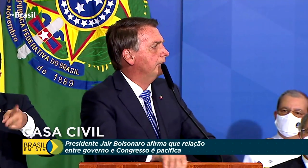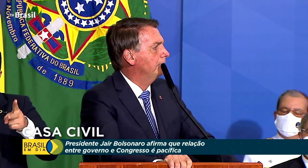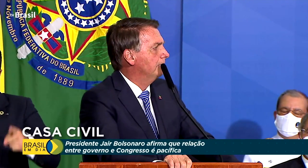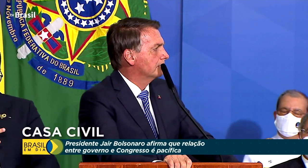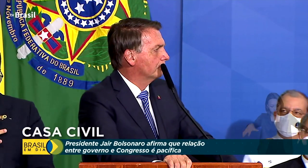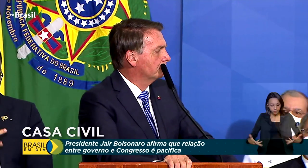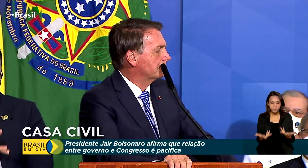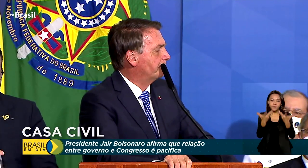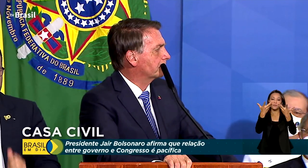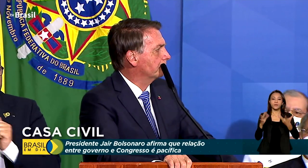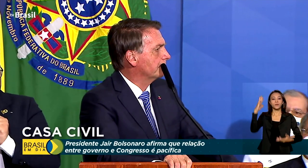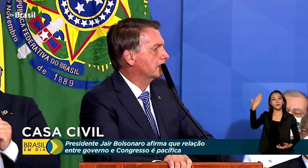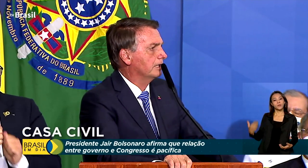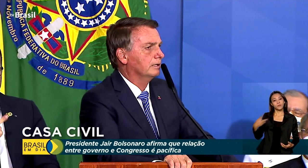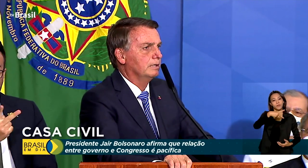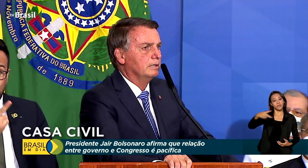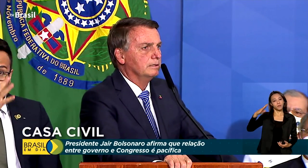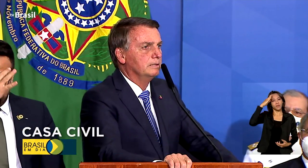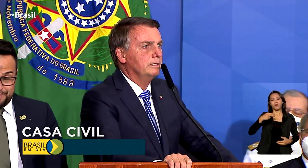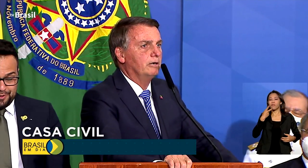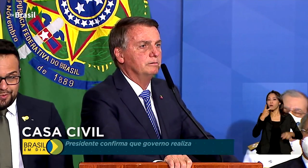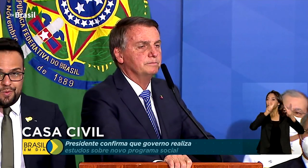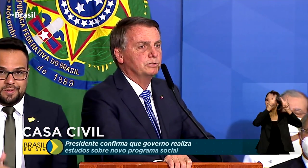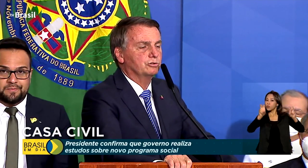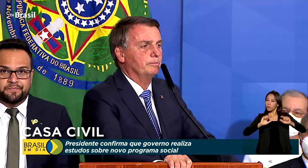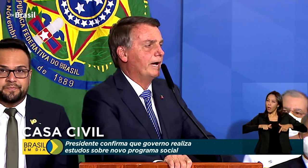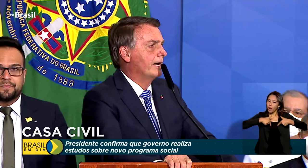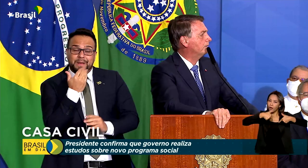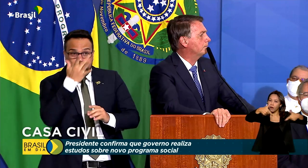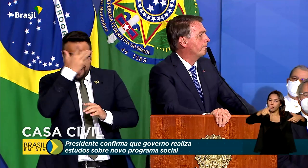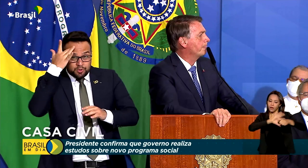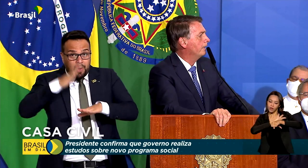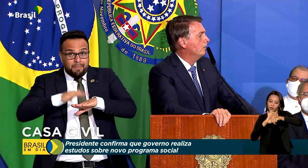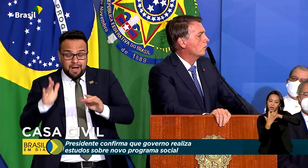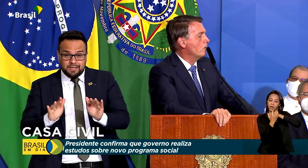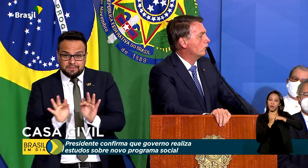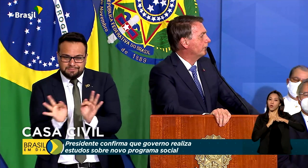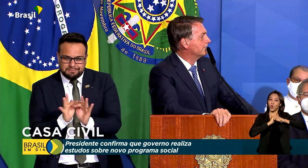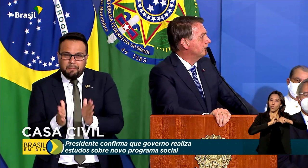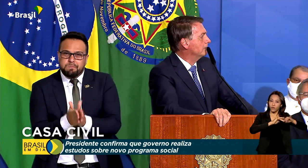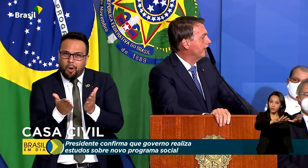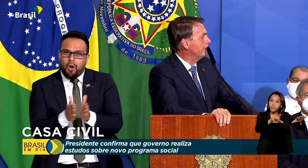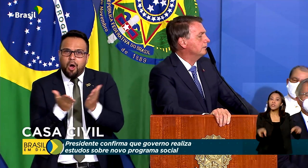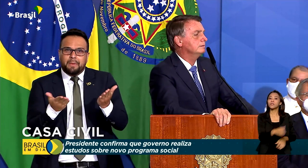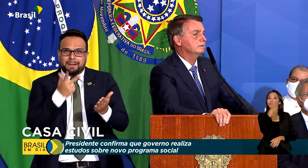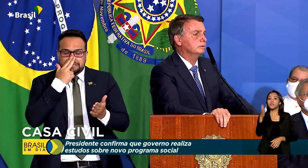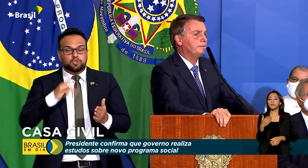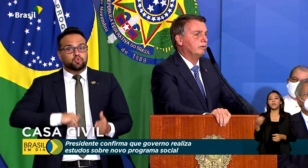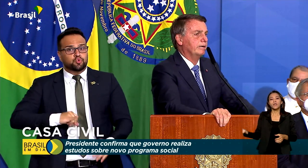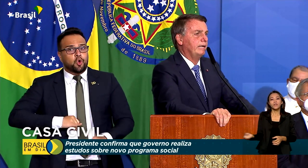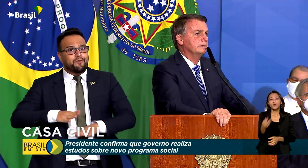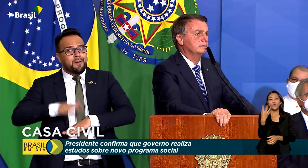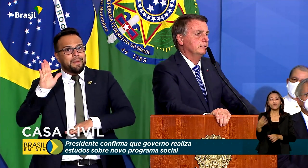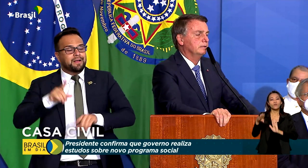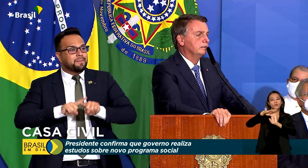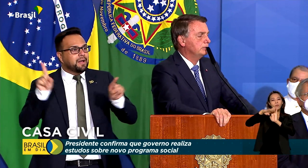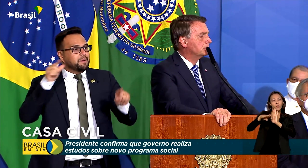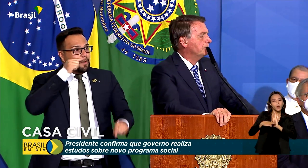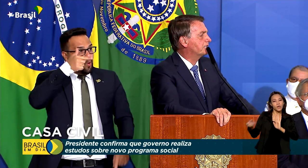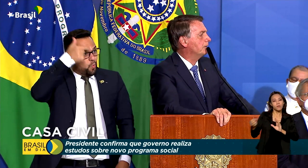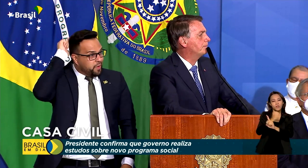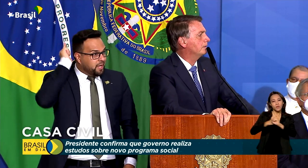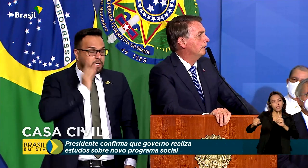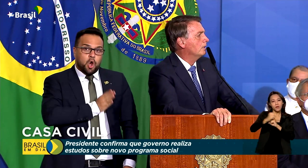também comentou as ações de combate à pandemia de Covid-19 e os estudos para a criação de um novo programa social para a